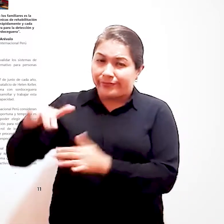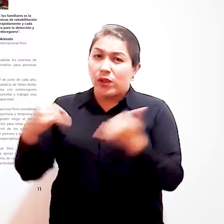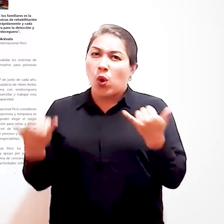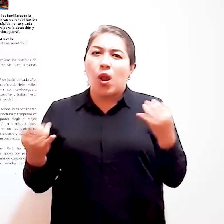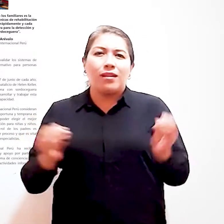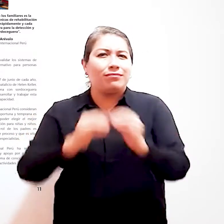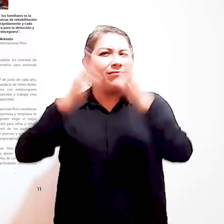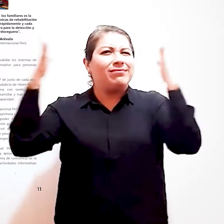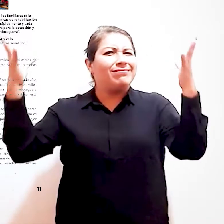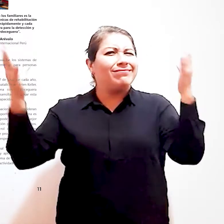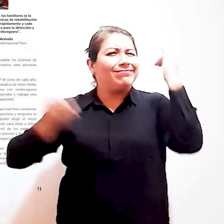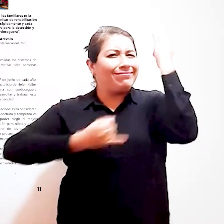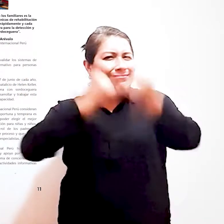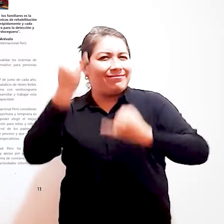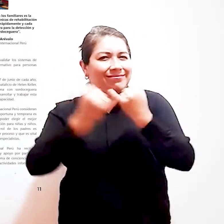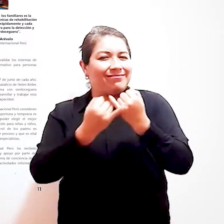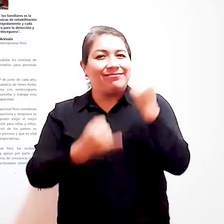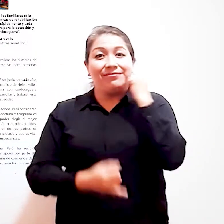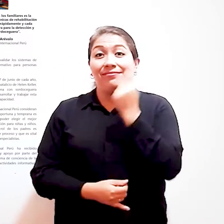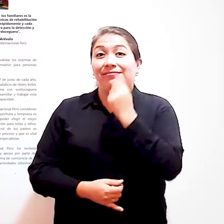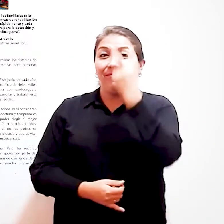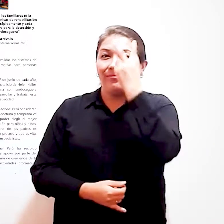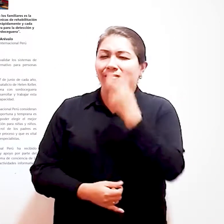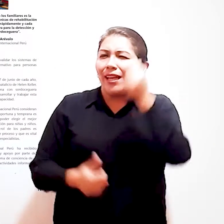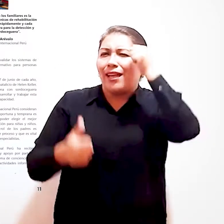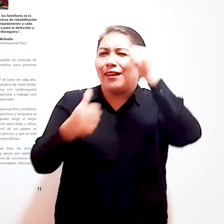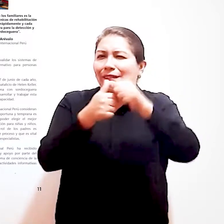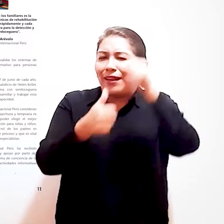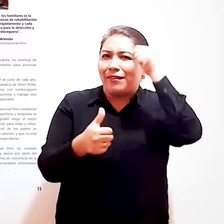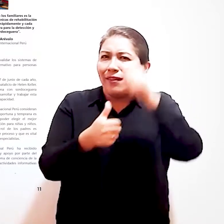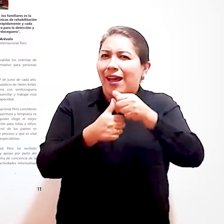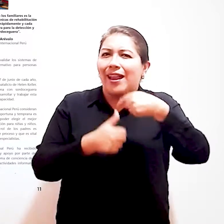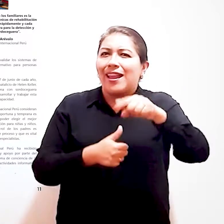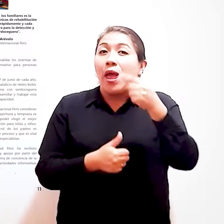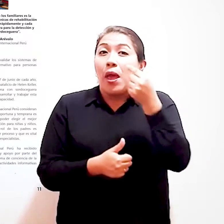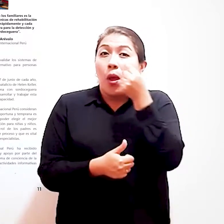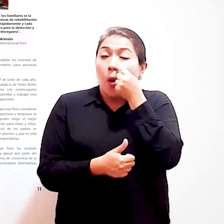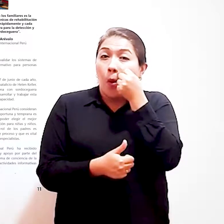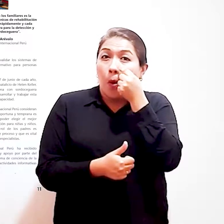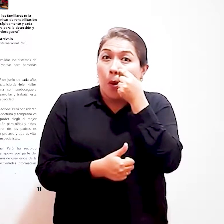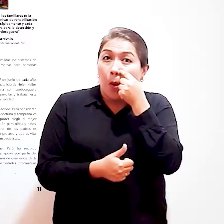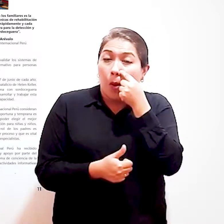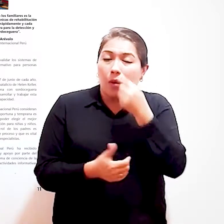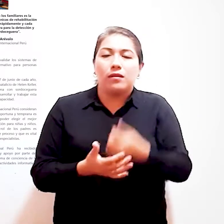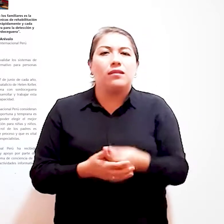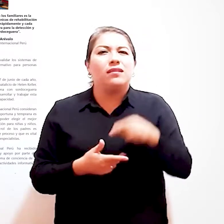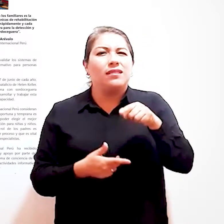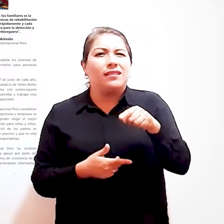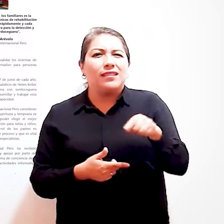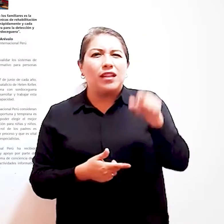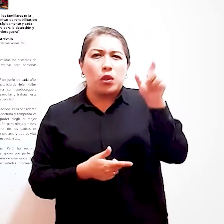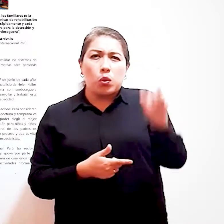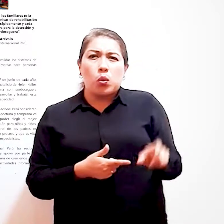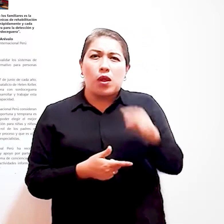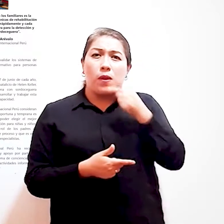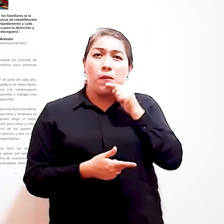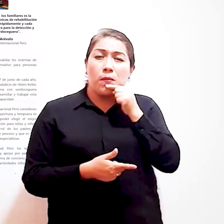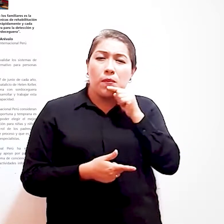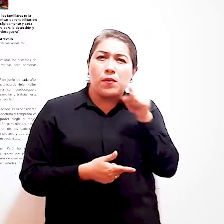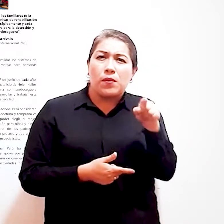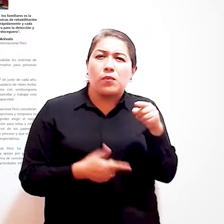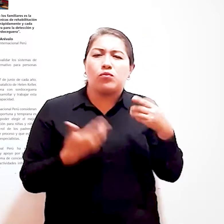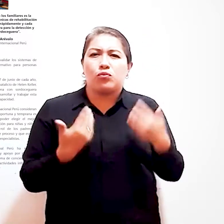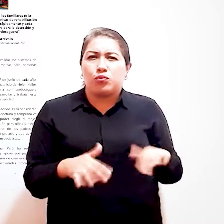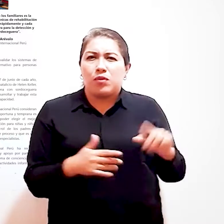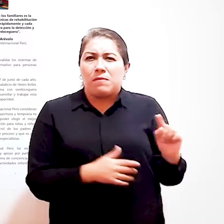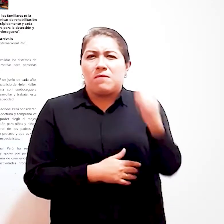Día Internacional de la Sordo Ceguera Se conmemora cada 27 de junio en honor al natalicio de Helen Keller la primera